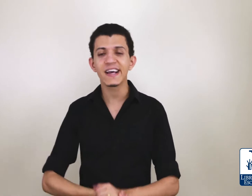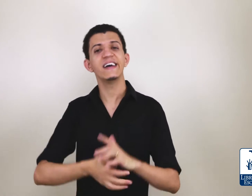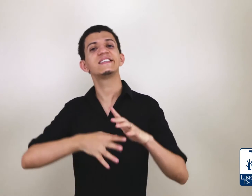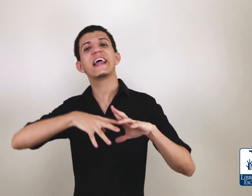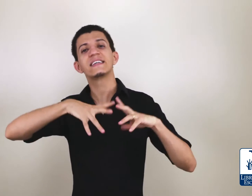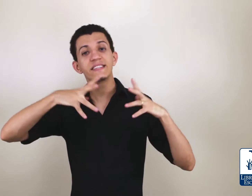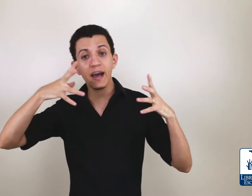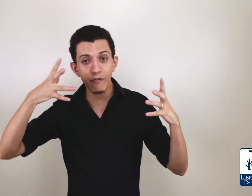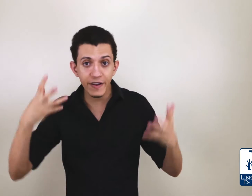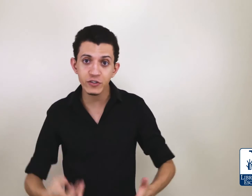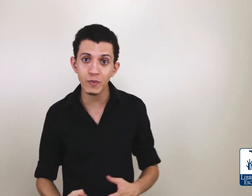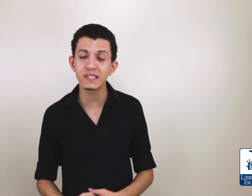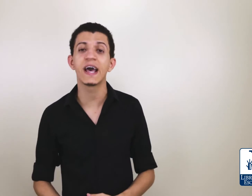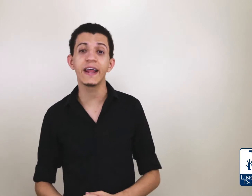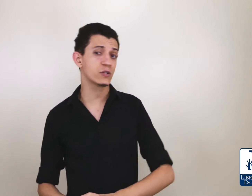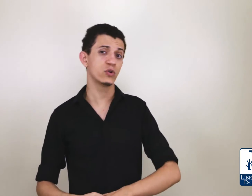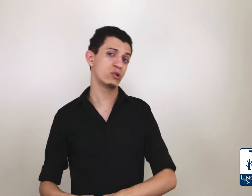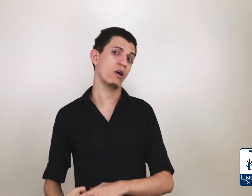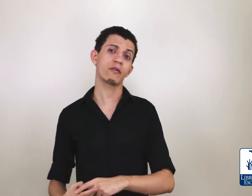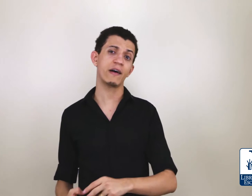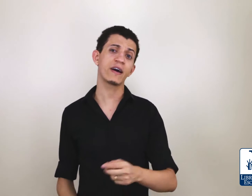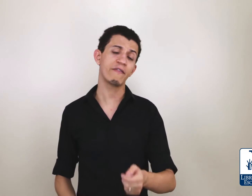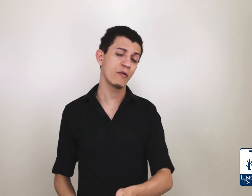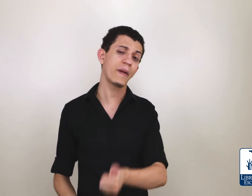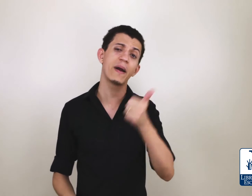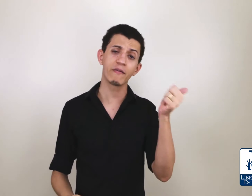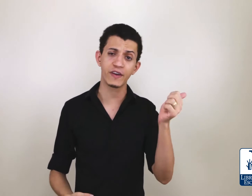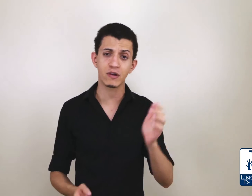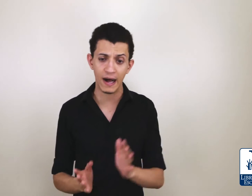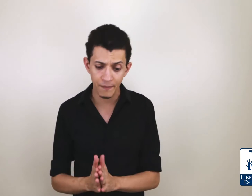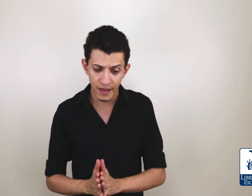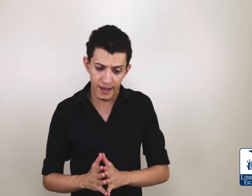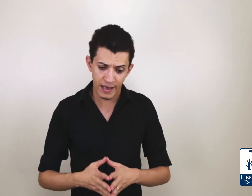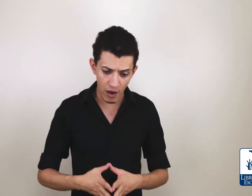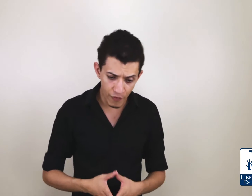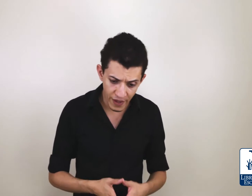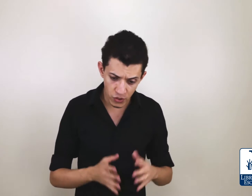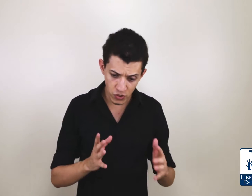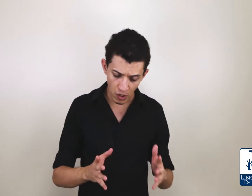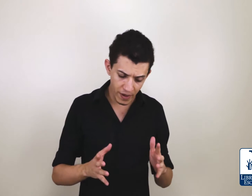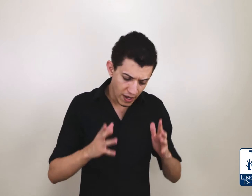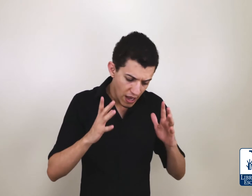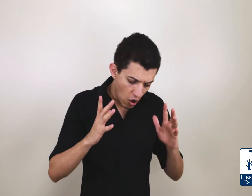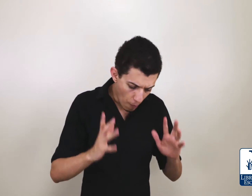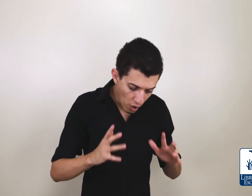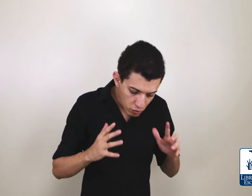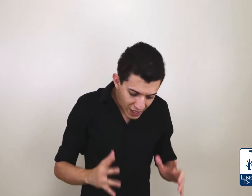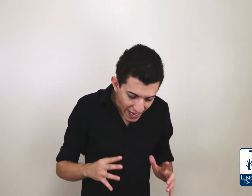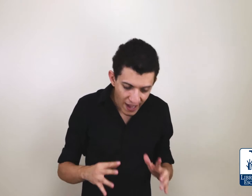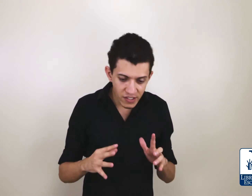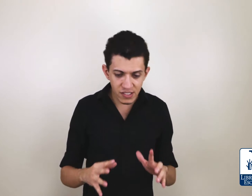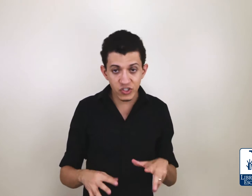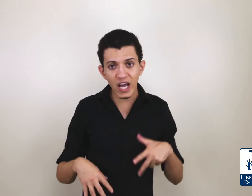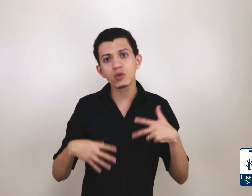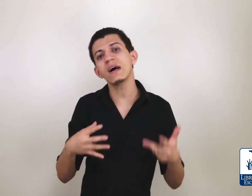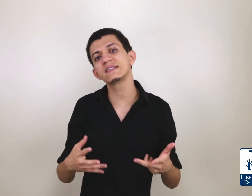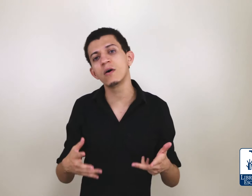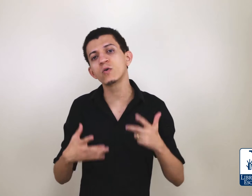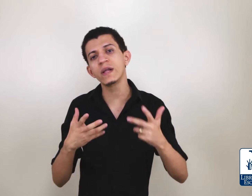a esse terceiro vídeo de uma série que surgiu na hora que eu estava gravando o primeiro vídeo lá, que é um vídeo sobre oportunidades de atuação do